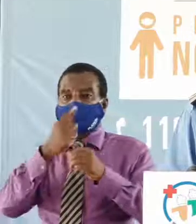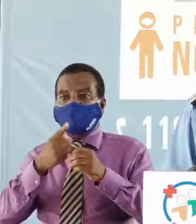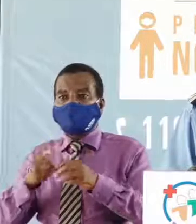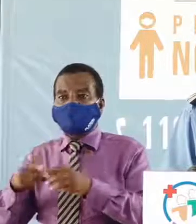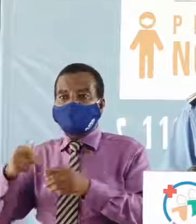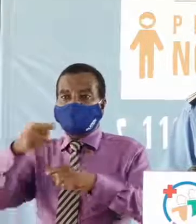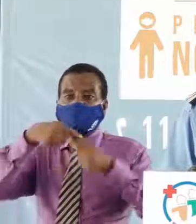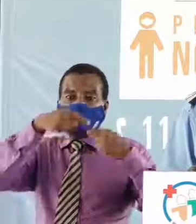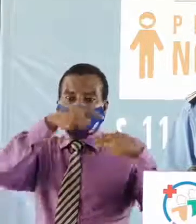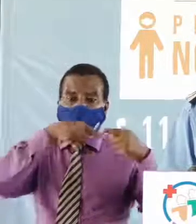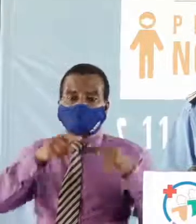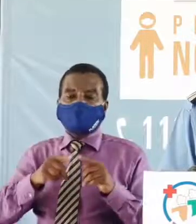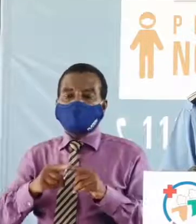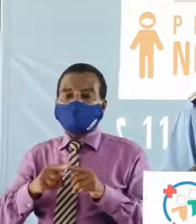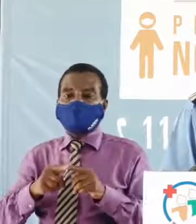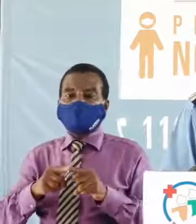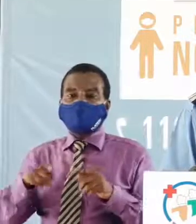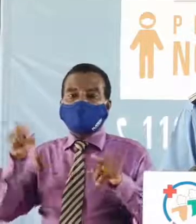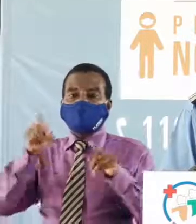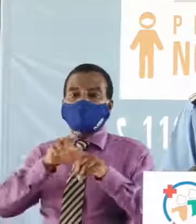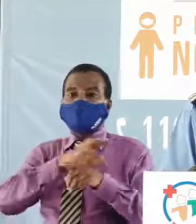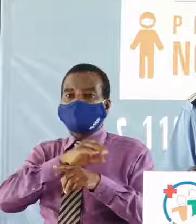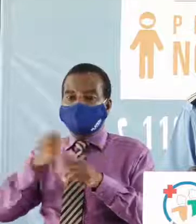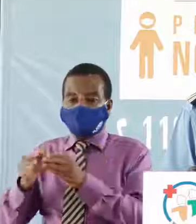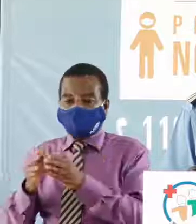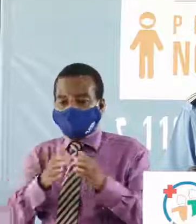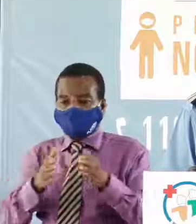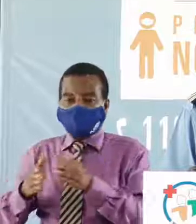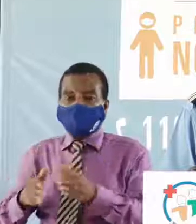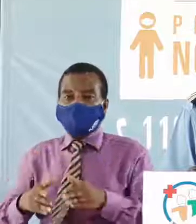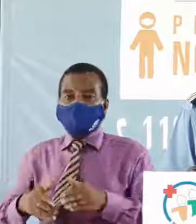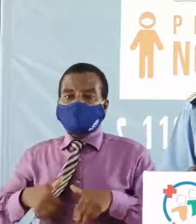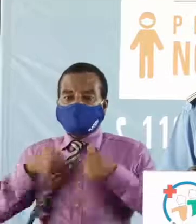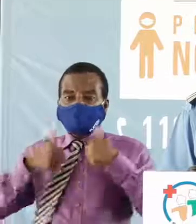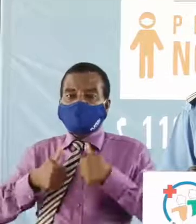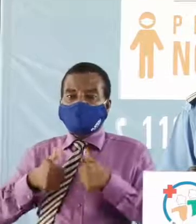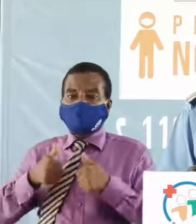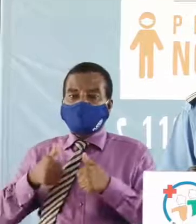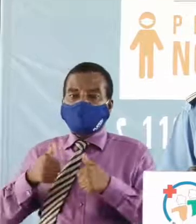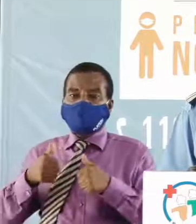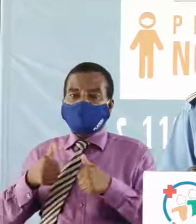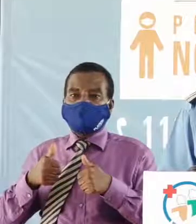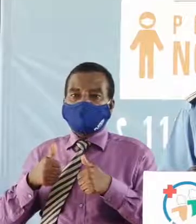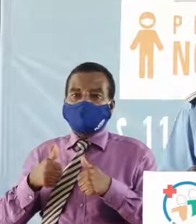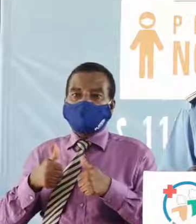cette lutte, ainsi que les allègements salutaires irrelatifs,